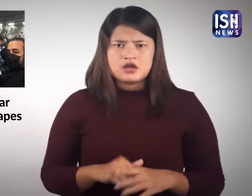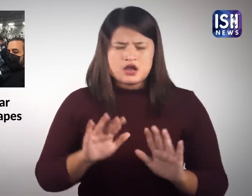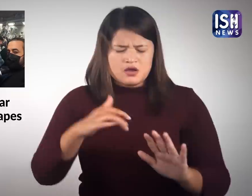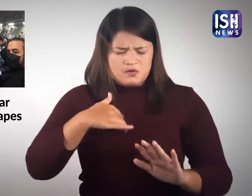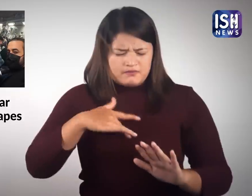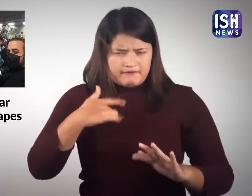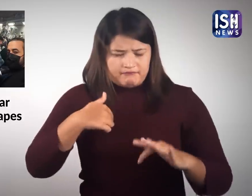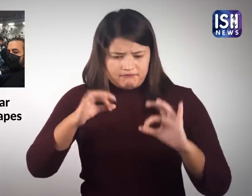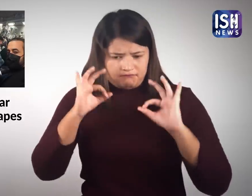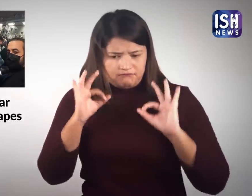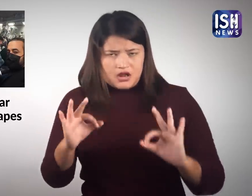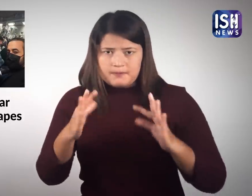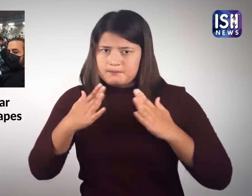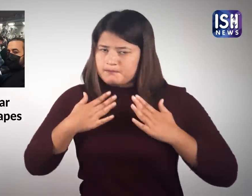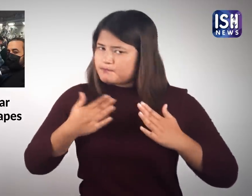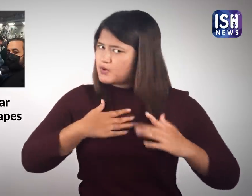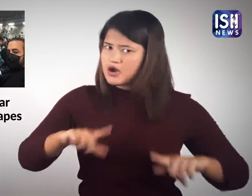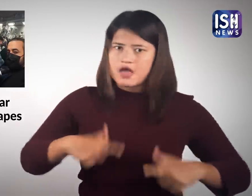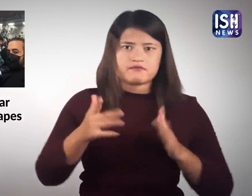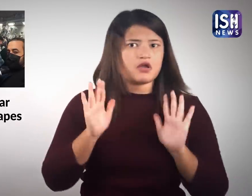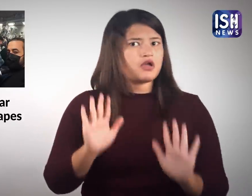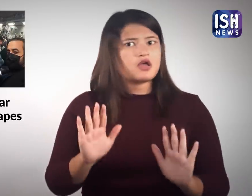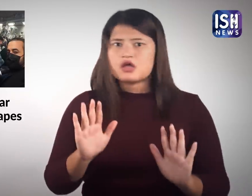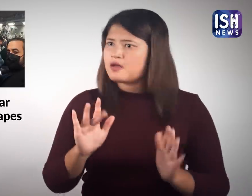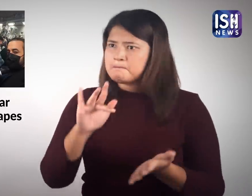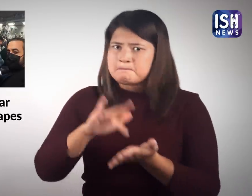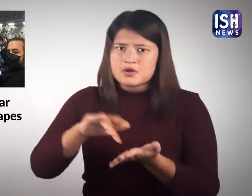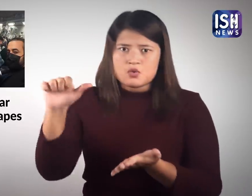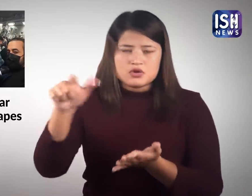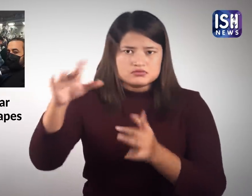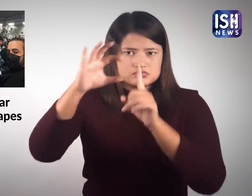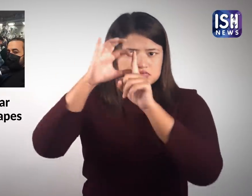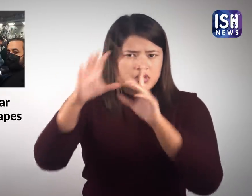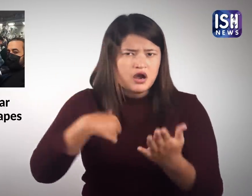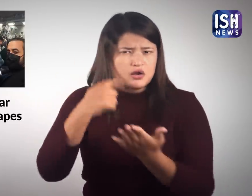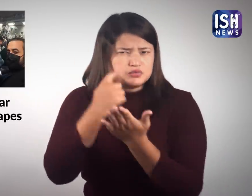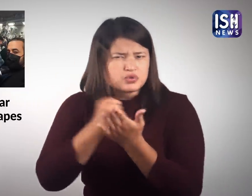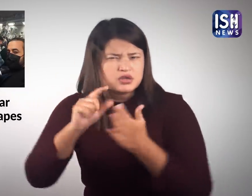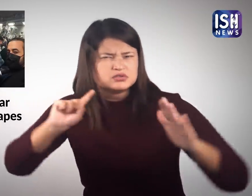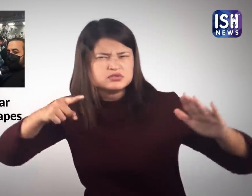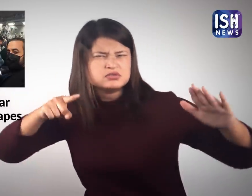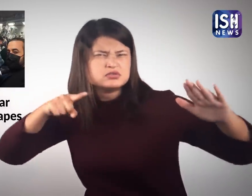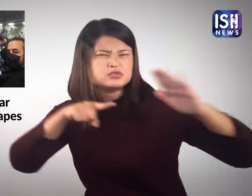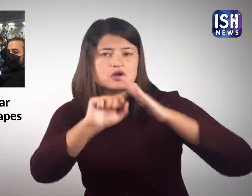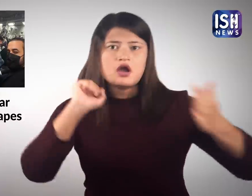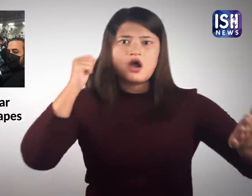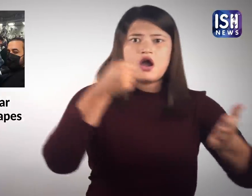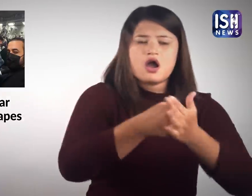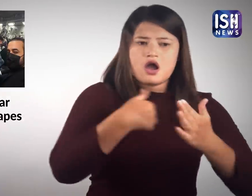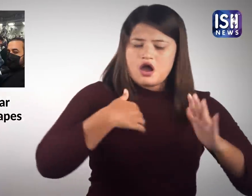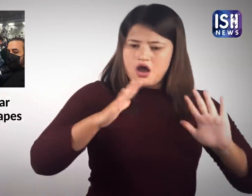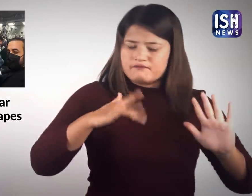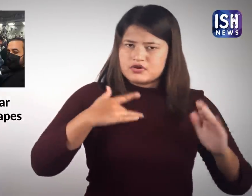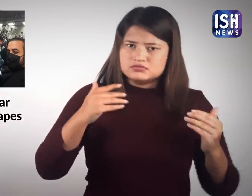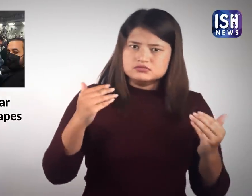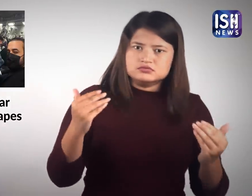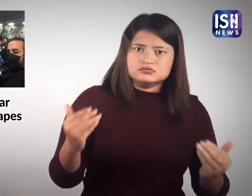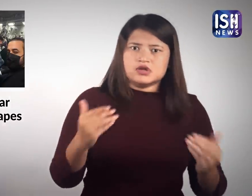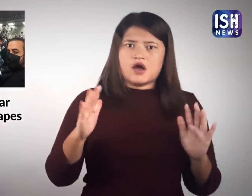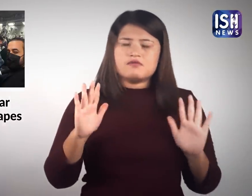मैं ठीक हूँ और जिन्दा हूँ मुझे जाने में मुश्किल हो रही थी लेकिन किसी तरह मैं सुरक्षित रूप से बच निकली और मुझे बहुत